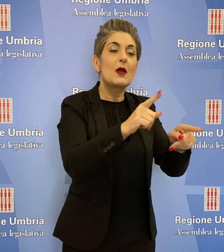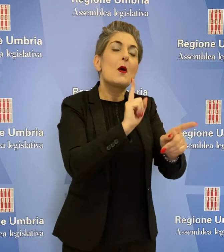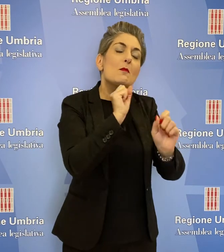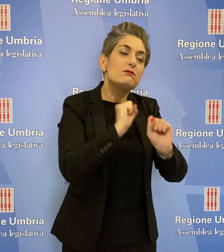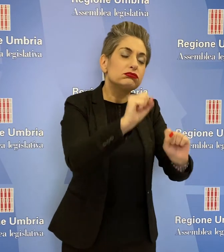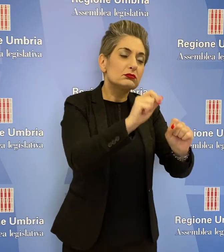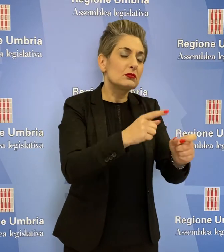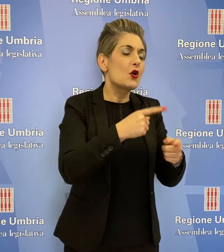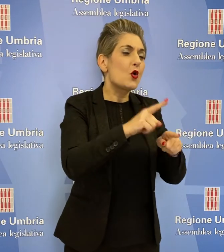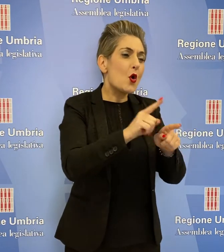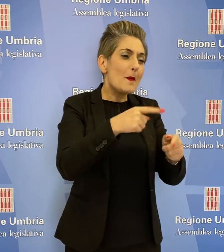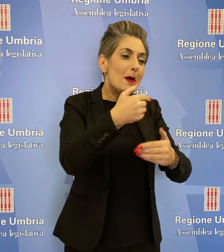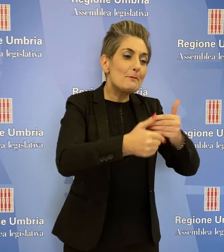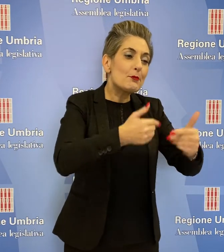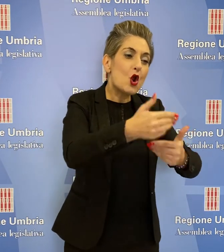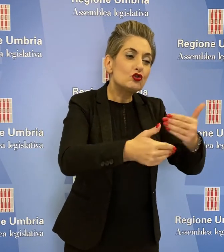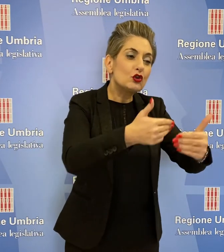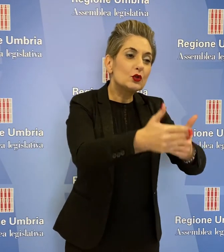alle procedure di sovraindebitamento.